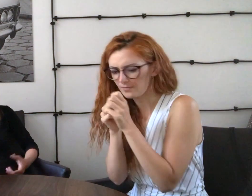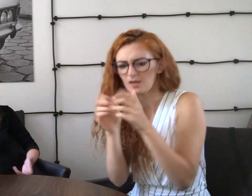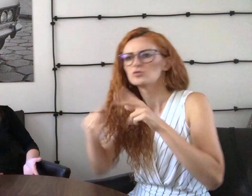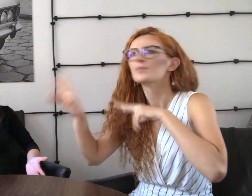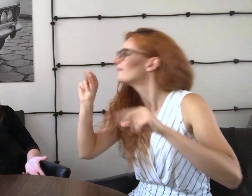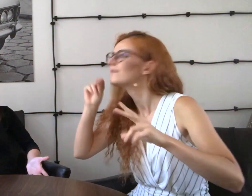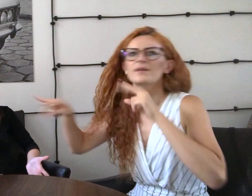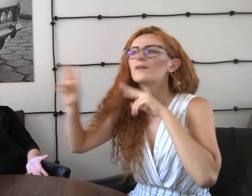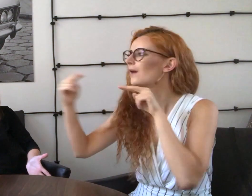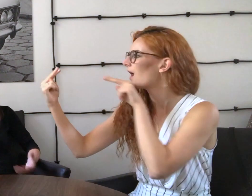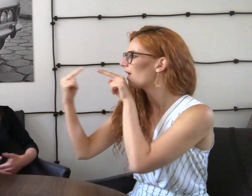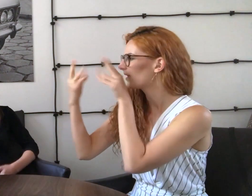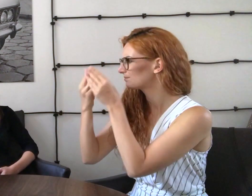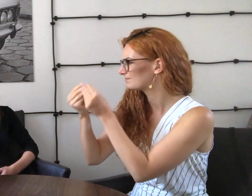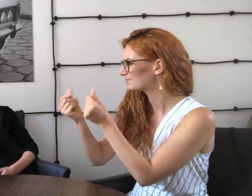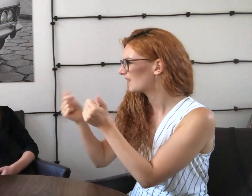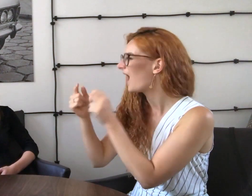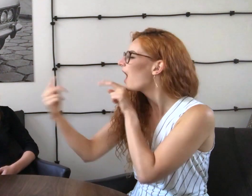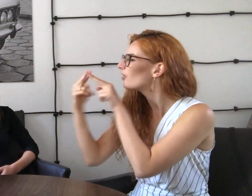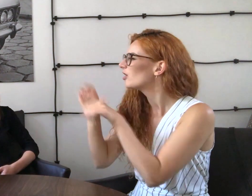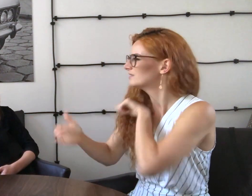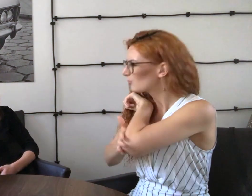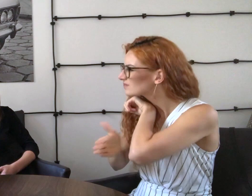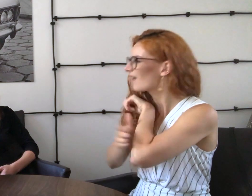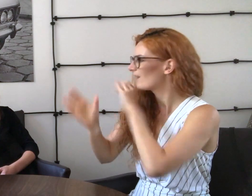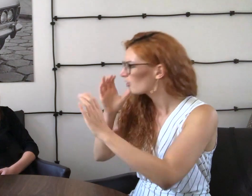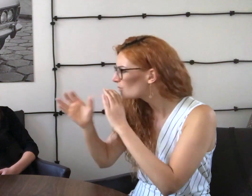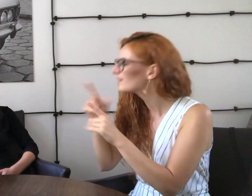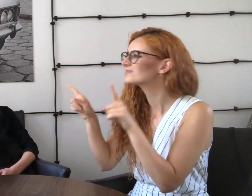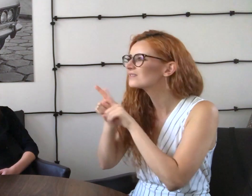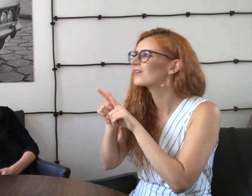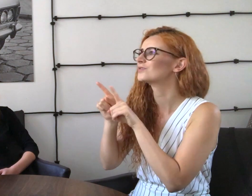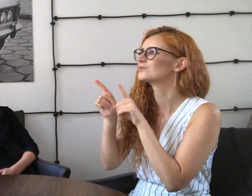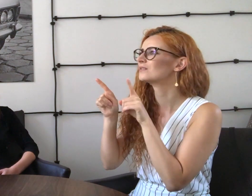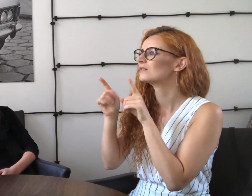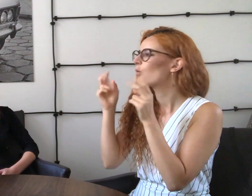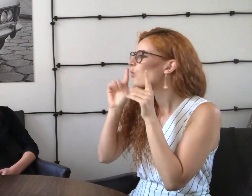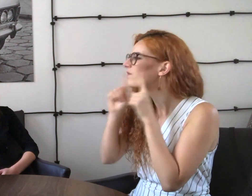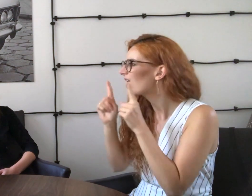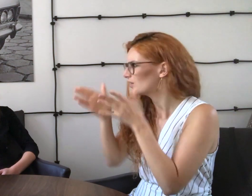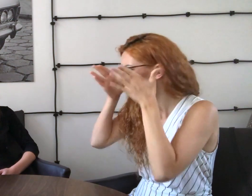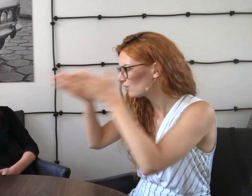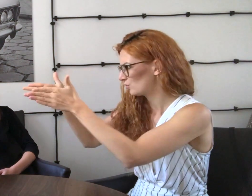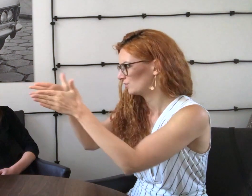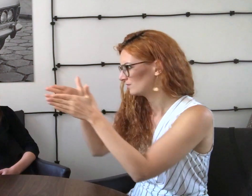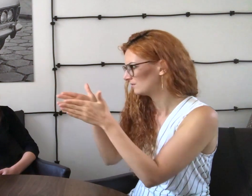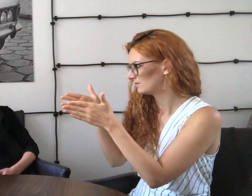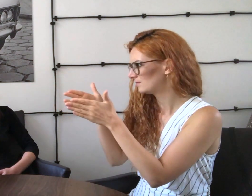boimy się tego, siedzimy w telefonach, rozmawiamy ze sobą, ale nie patrzymy, a ten kontakt wzrokowy jest podstawą komunikacji. Uważność też